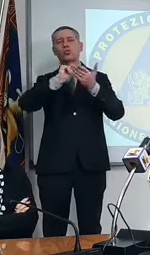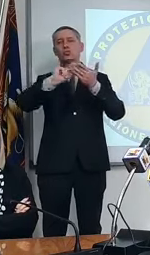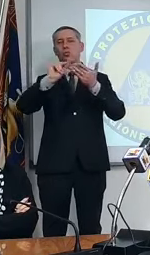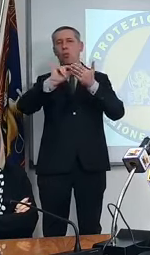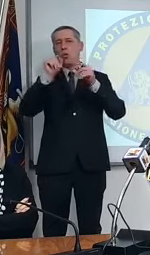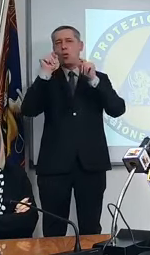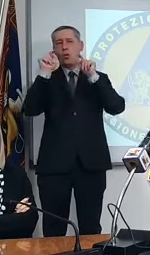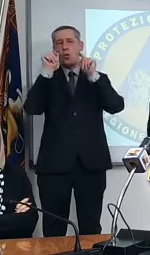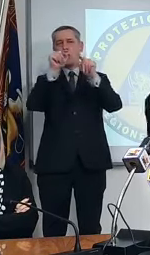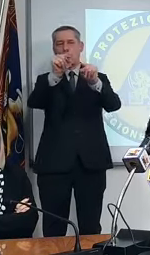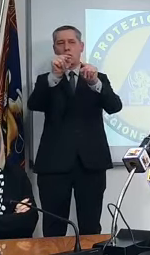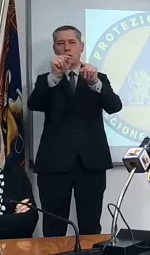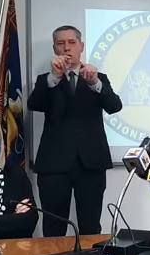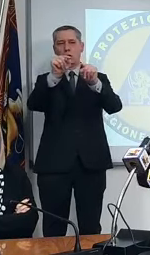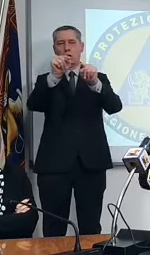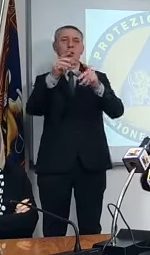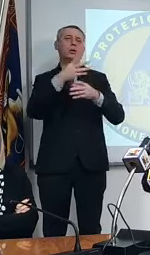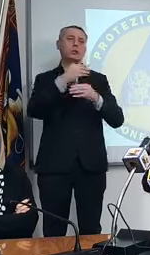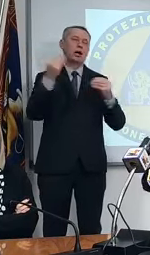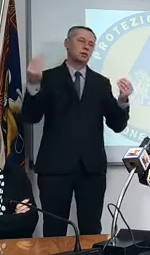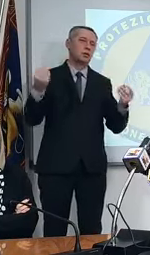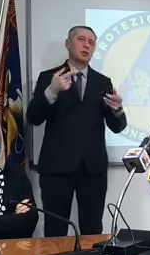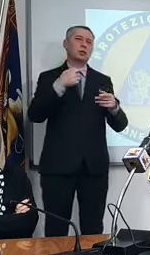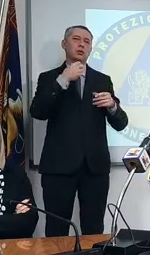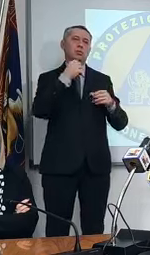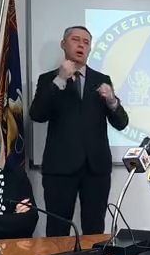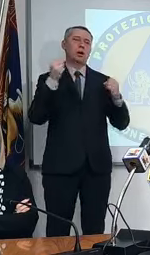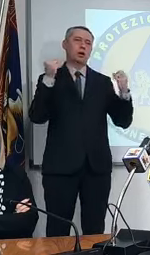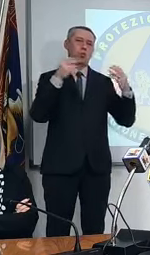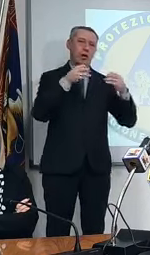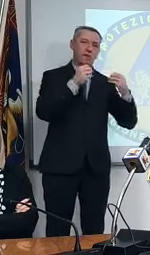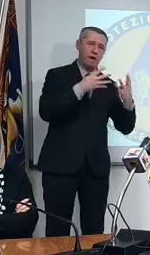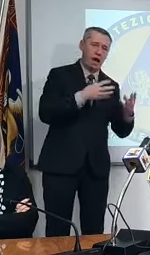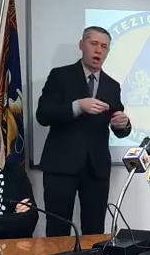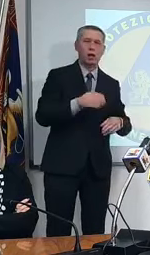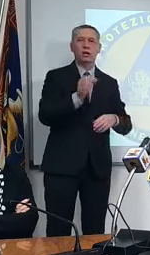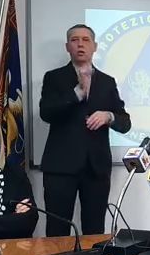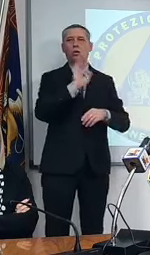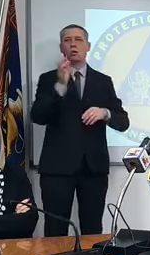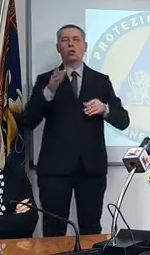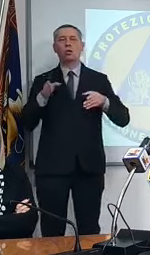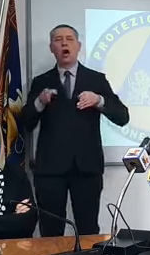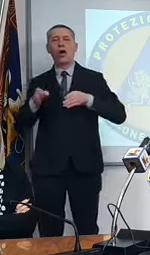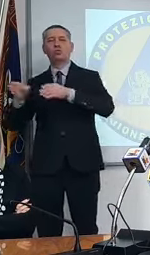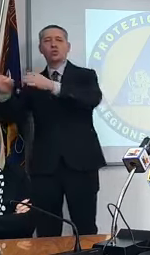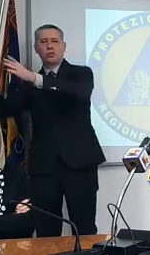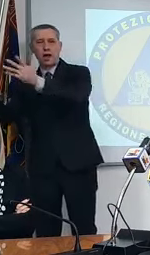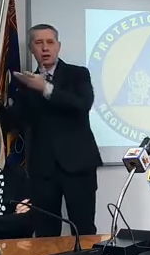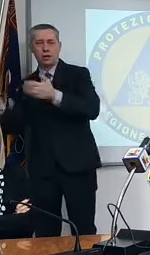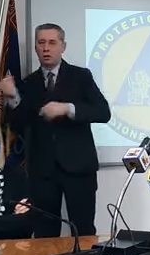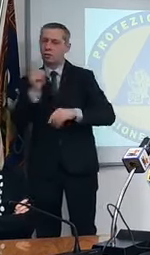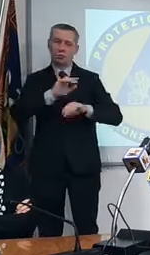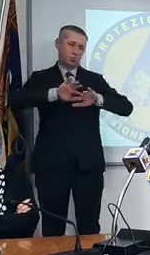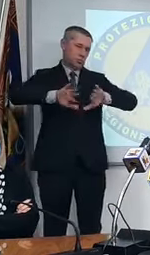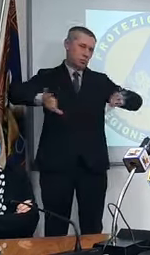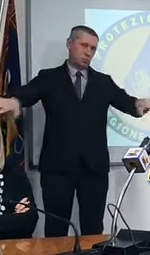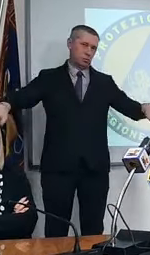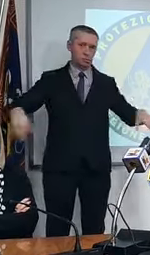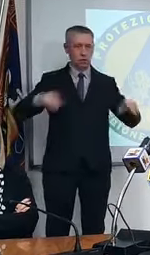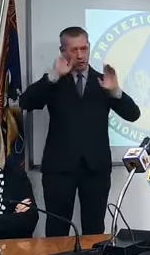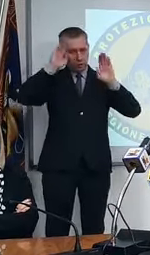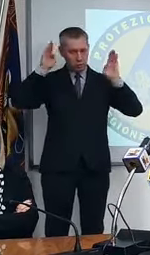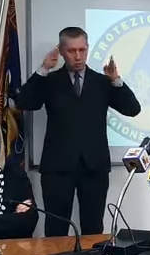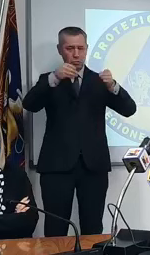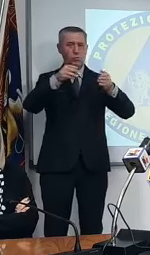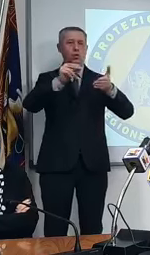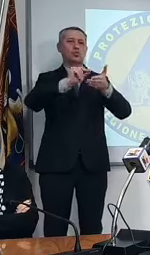tutti parlano è banda larga è strade è ambiente se non c'è i ragazzi sui quali investi cioè è inutile che parli di altre robe